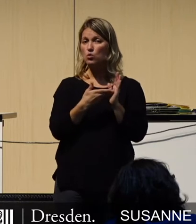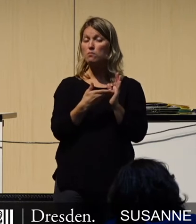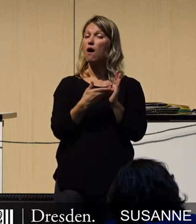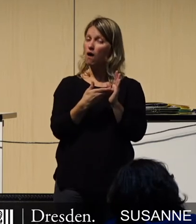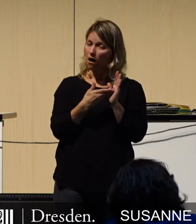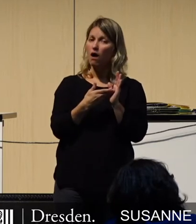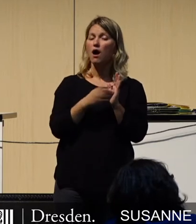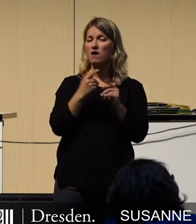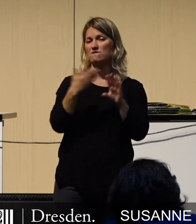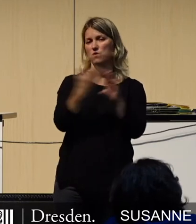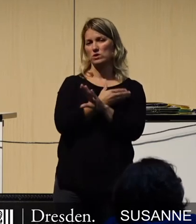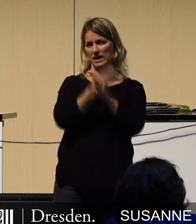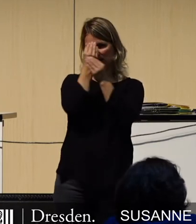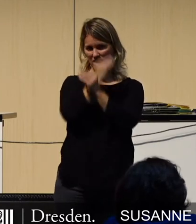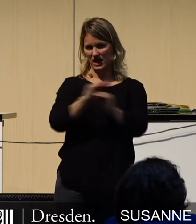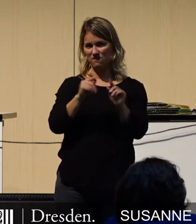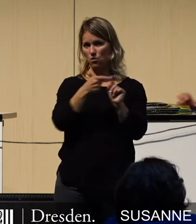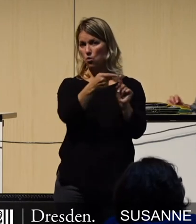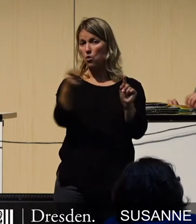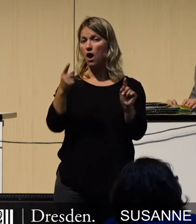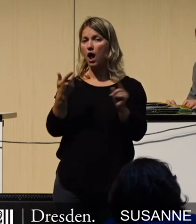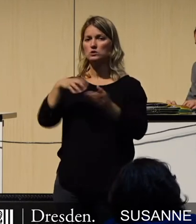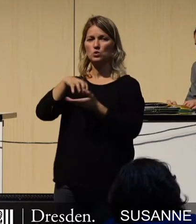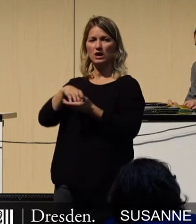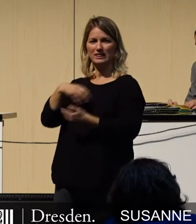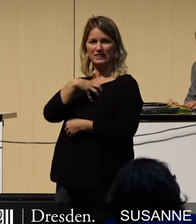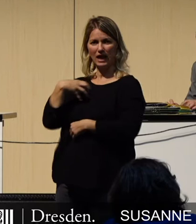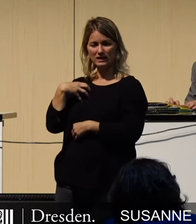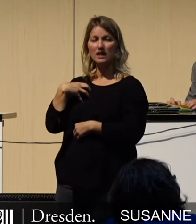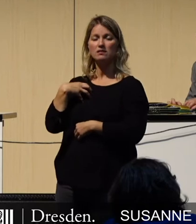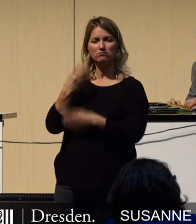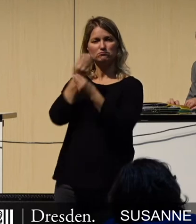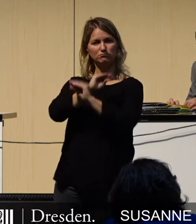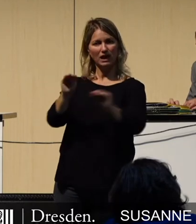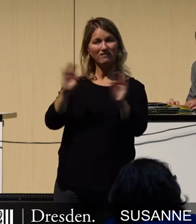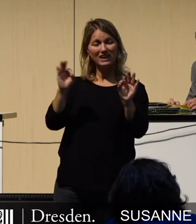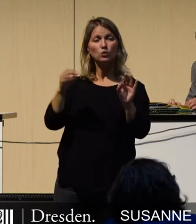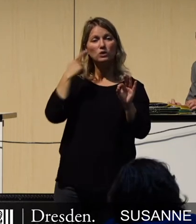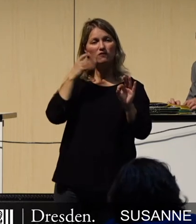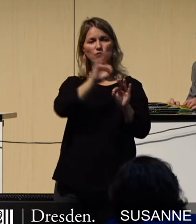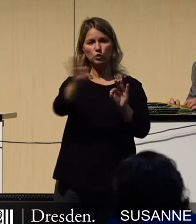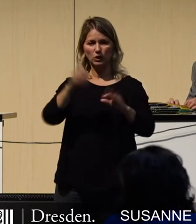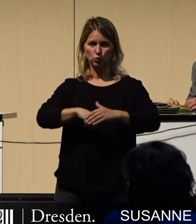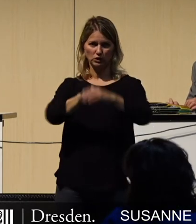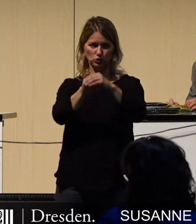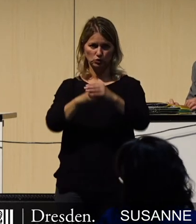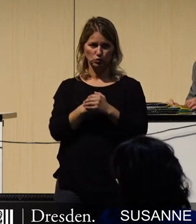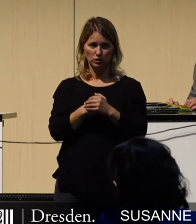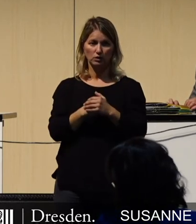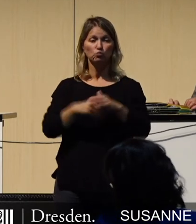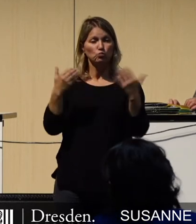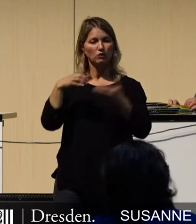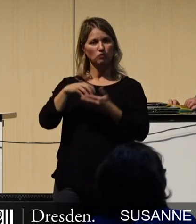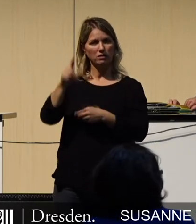Einwohnern über Vorhaben der Landeshauptstadt Dresden und die Unterstützung der Bürger eine Empfehlung für eine Entscheidung des